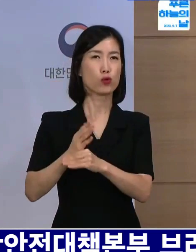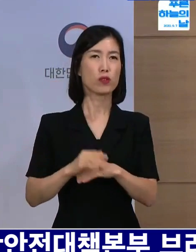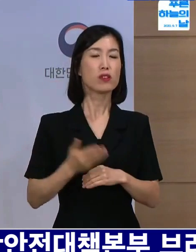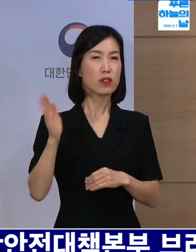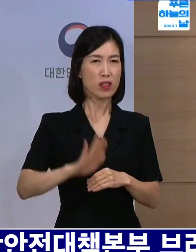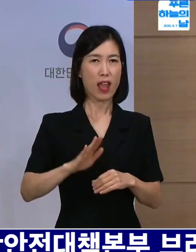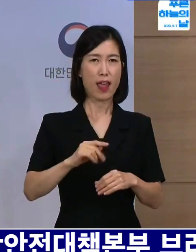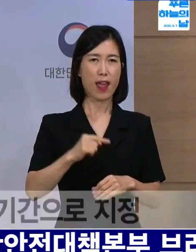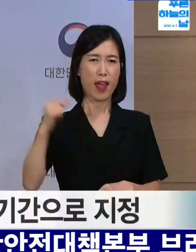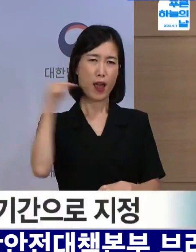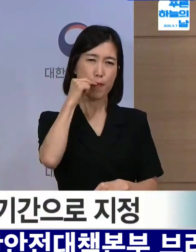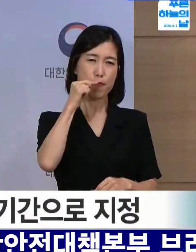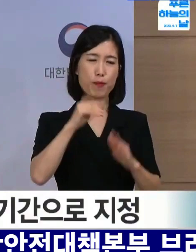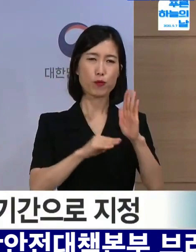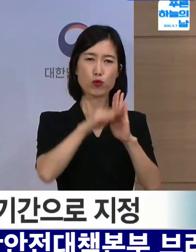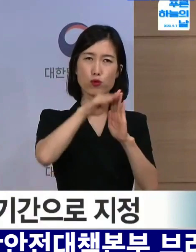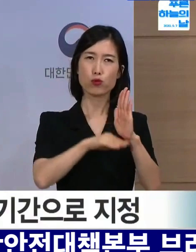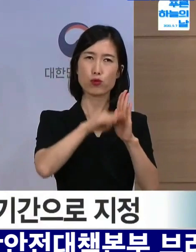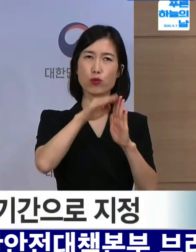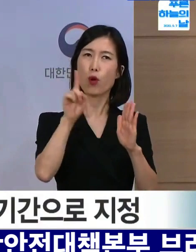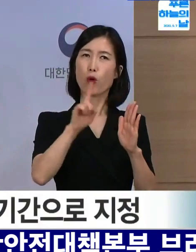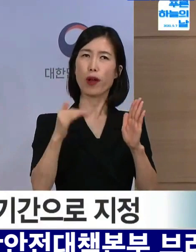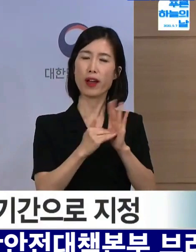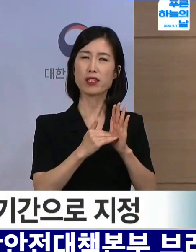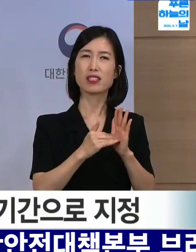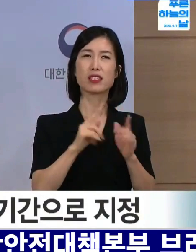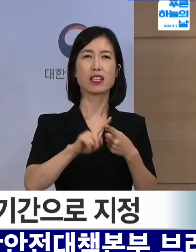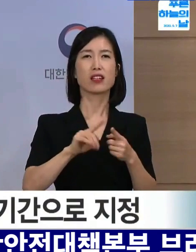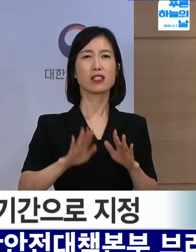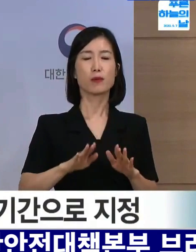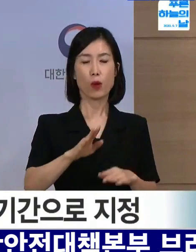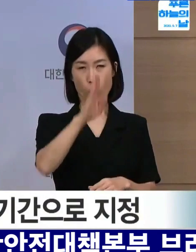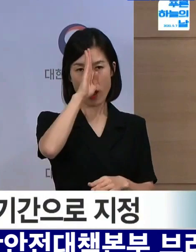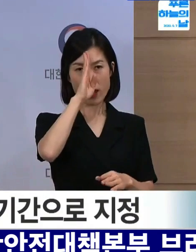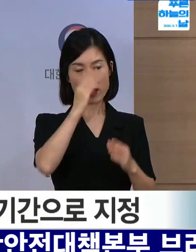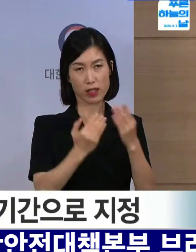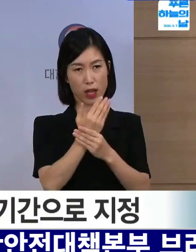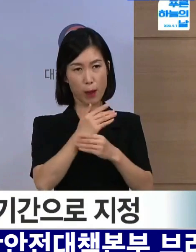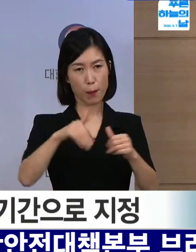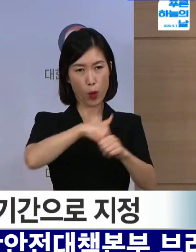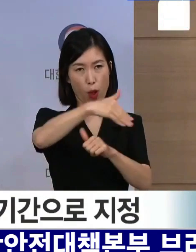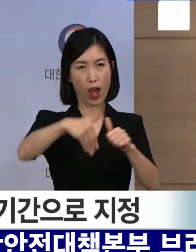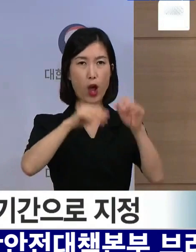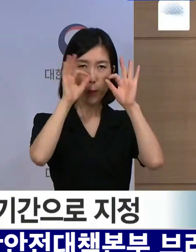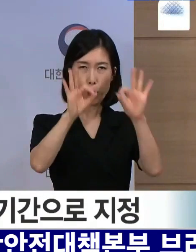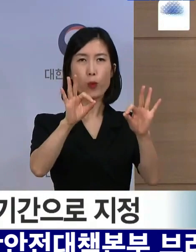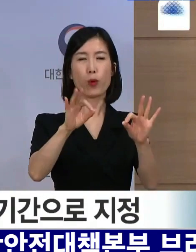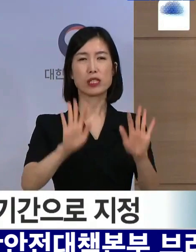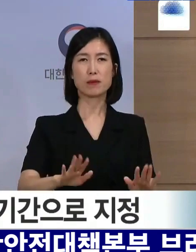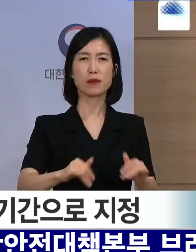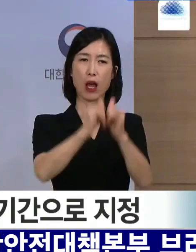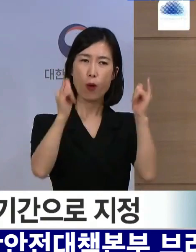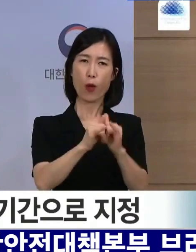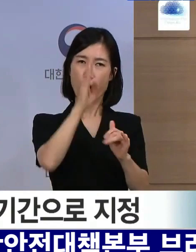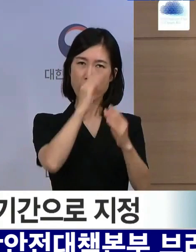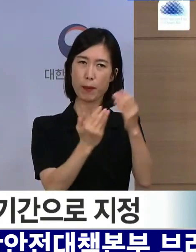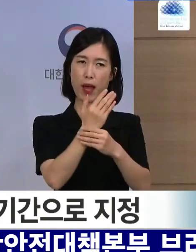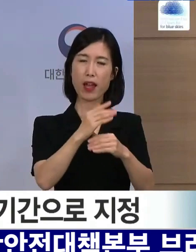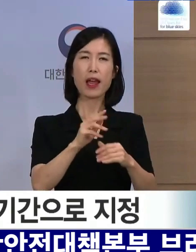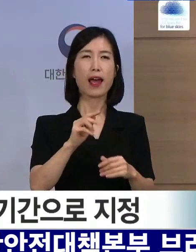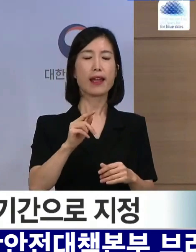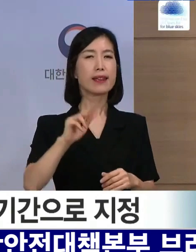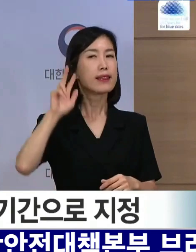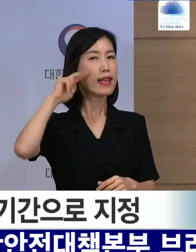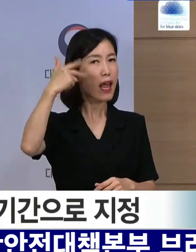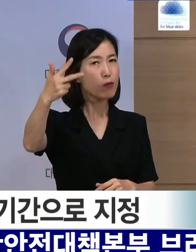어느 수준까지 이러한 조치를 할 것인가에 대해서는 현재 환자 발생이 어떻게 전개될 것인지 그리고 다음 주